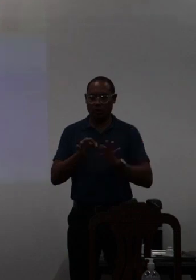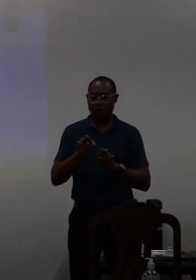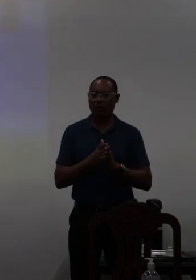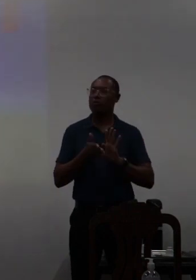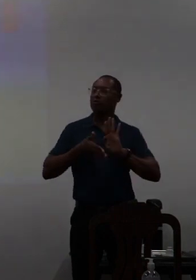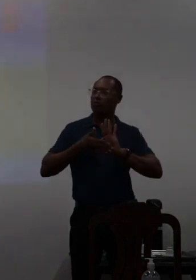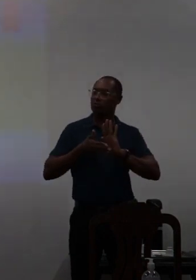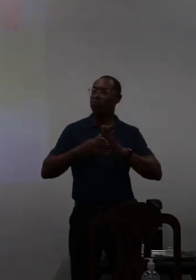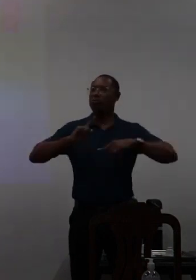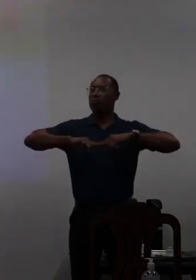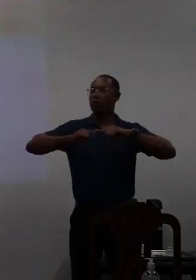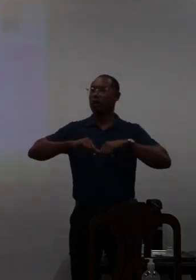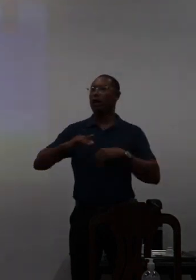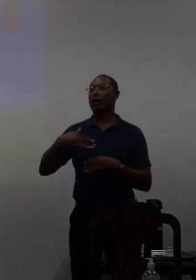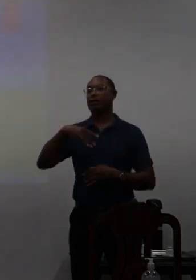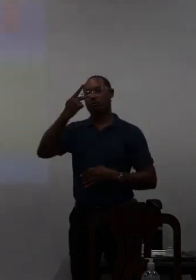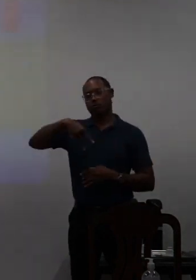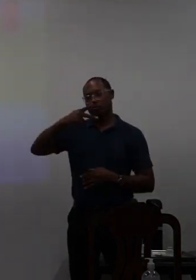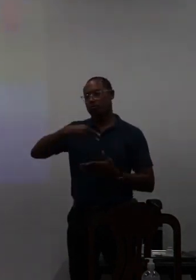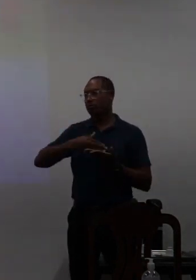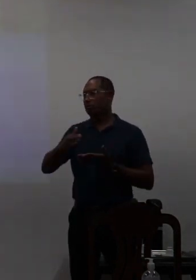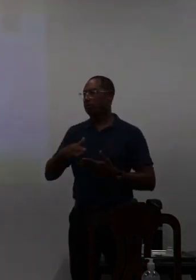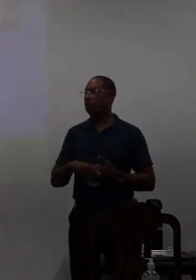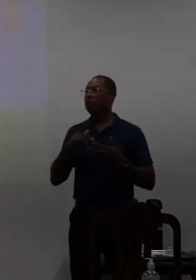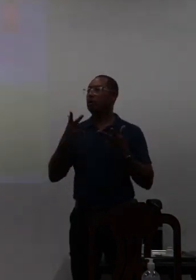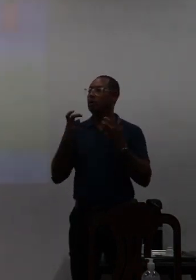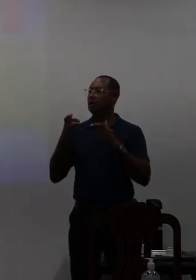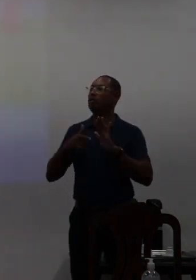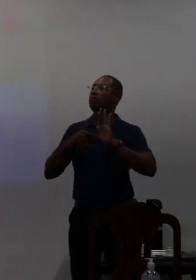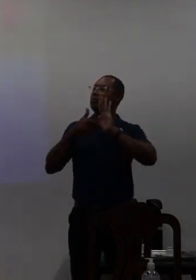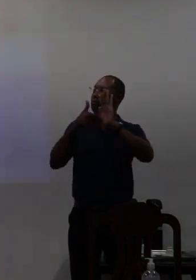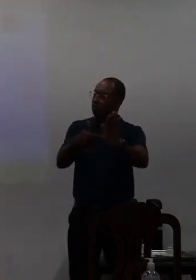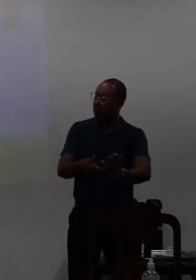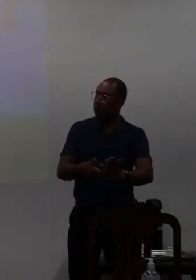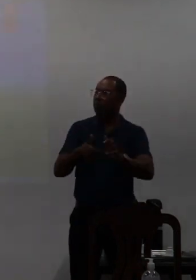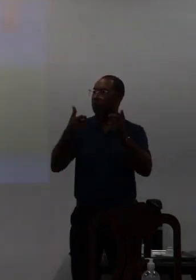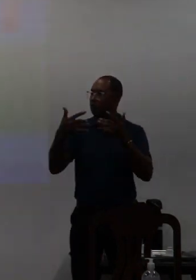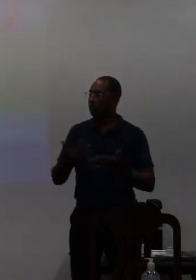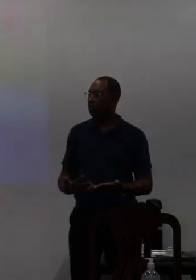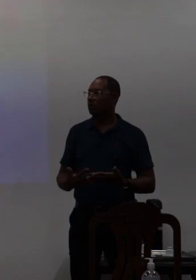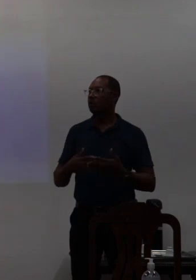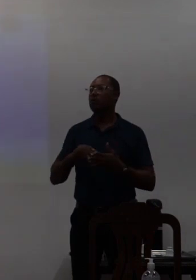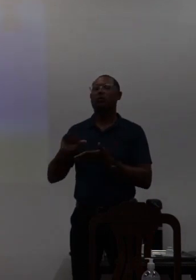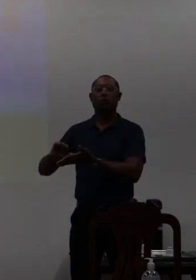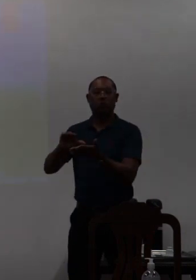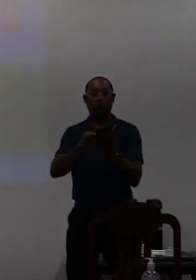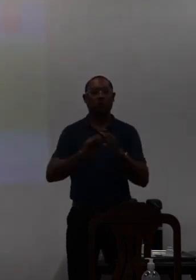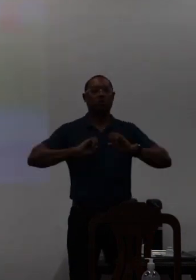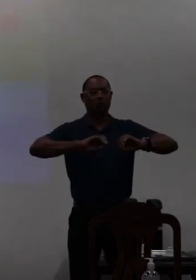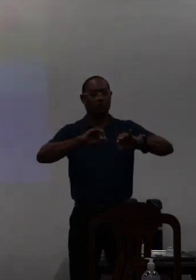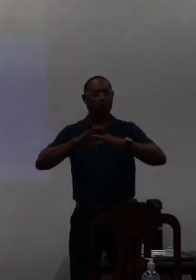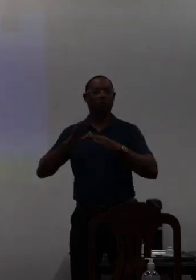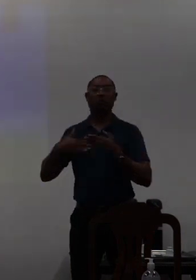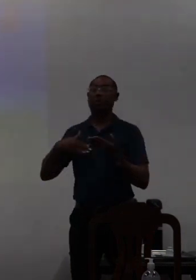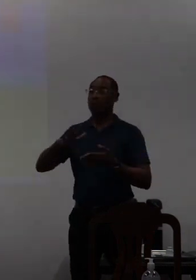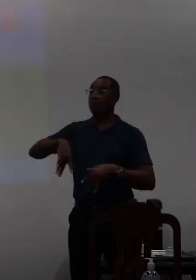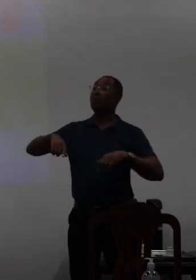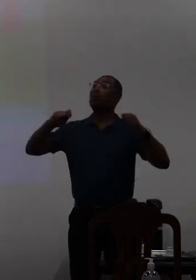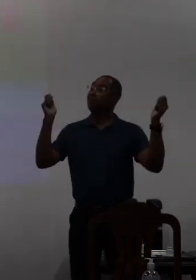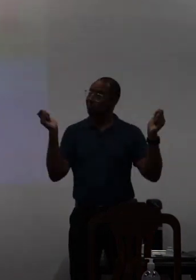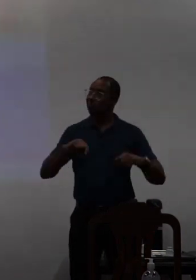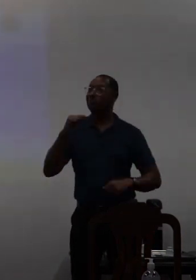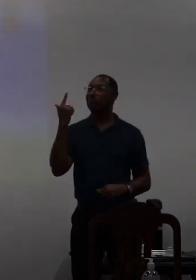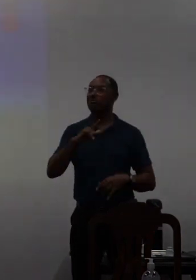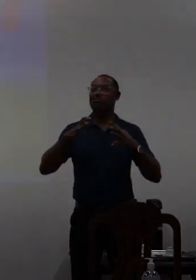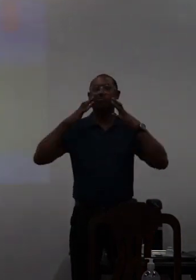nossas próprias ferramentas e aí a gente viu nas nossas apresentações nós fizemos nos cintos e nos cintos nas corredorias que é possível